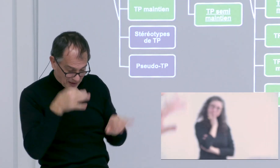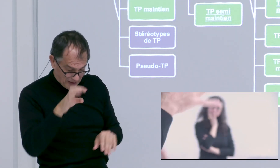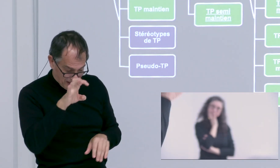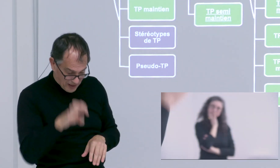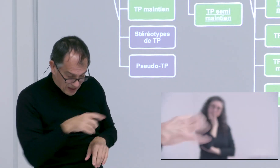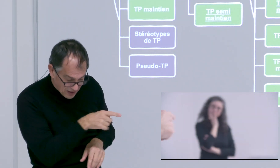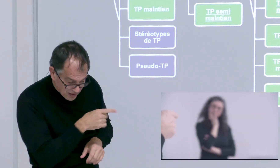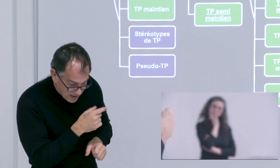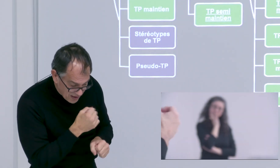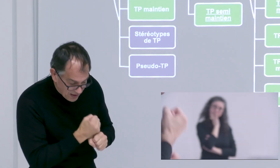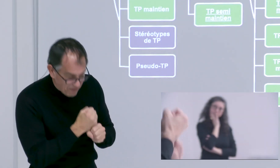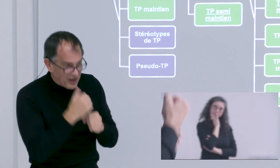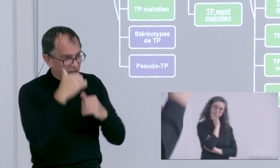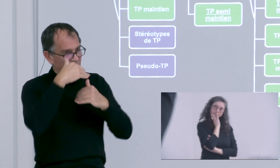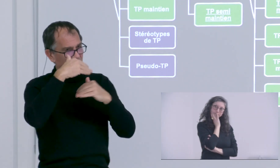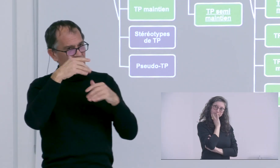196